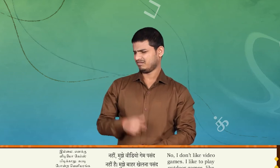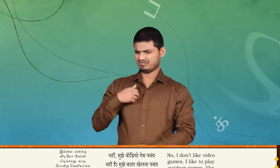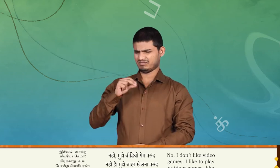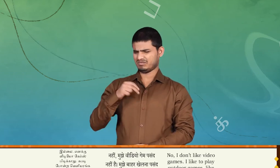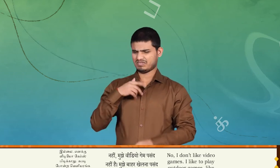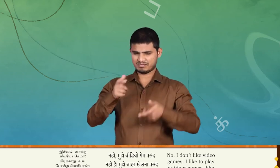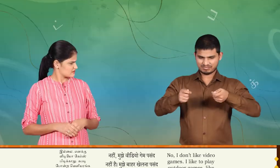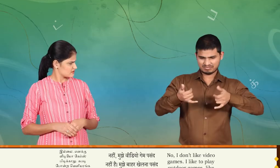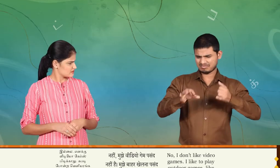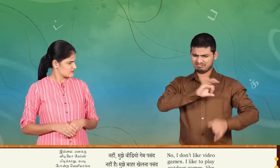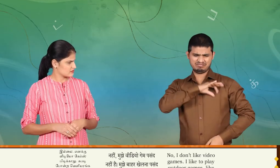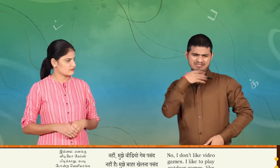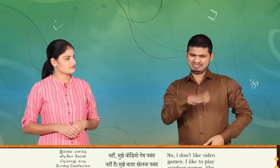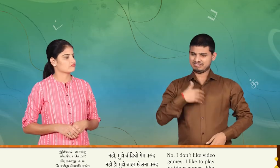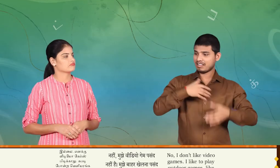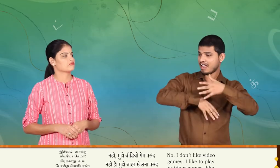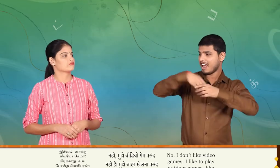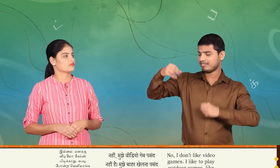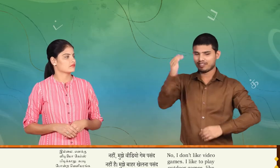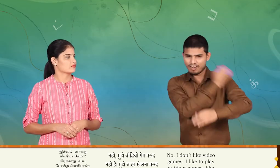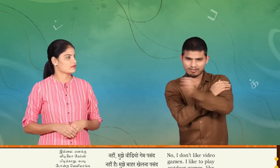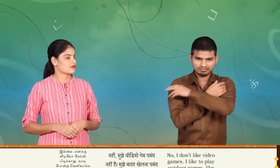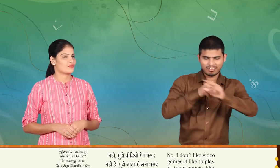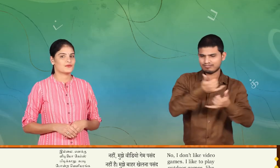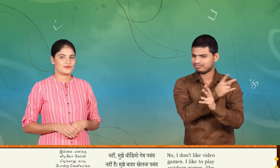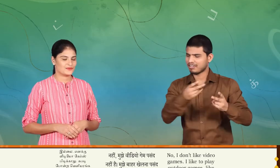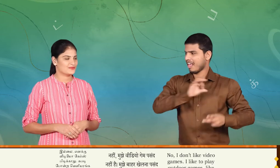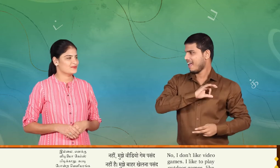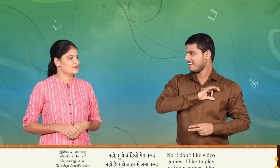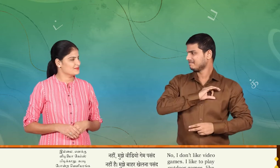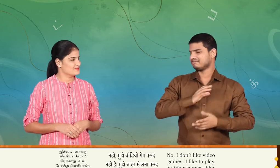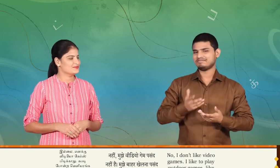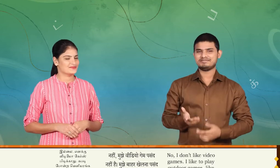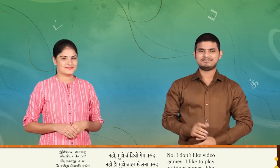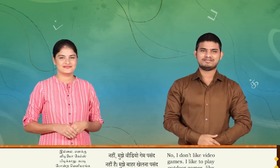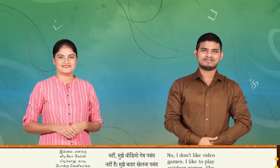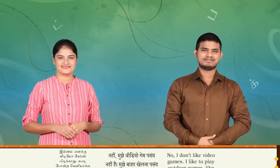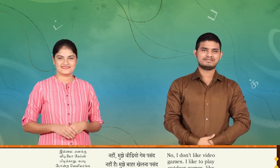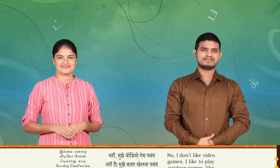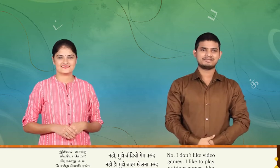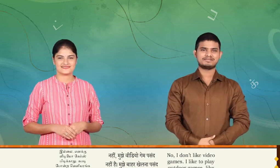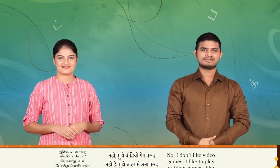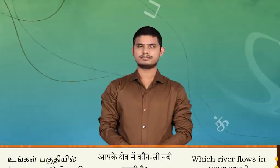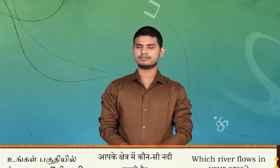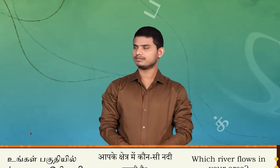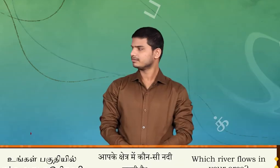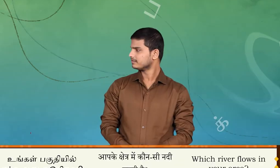இல்லை, எனக்கு video games பிடிக்காது, கபடி போன்றे விலியரங்க விலையாட்டுகளை விலையாடுகிறேன்.